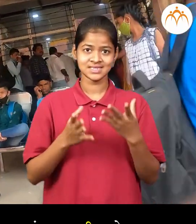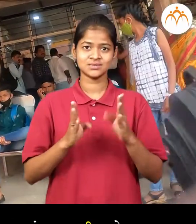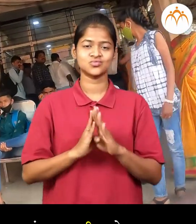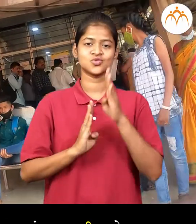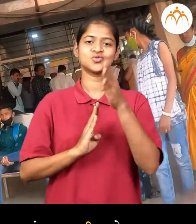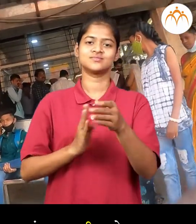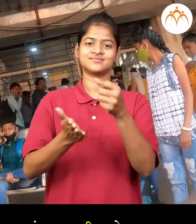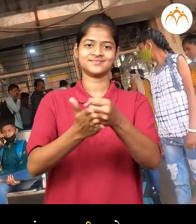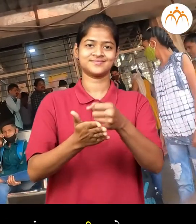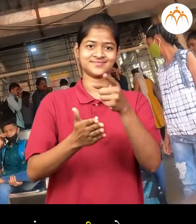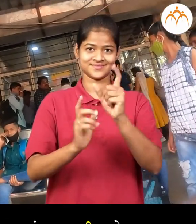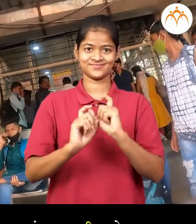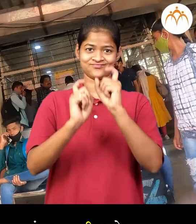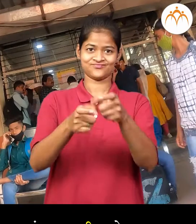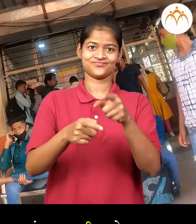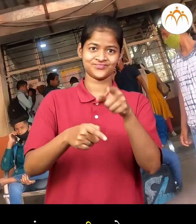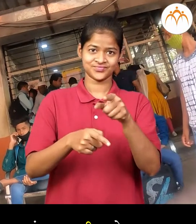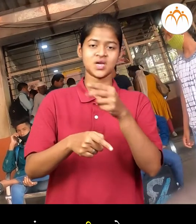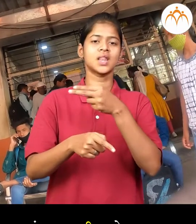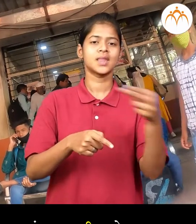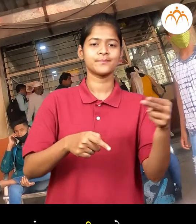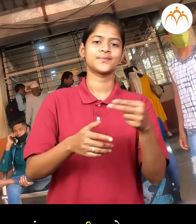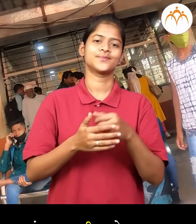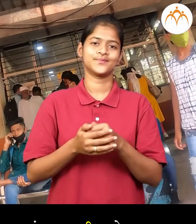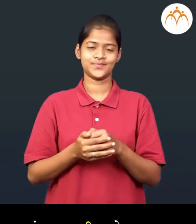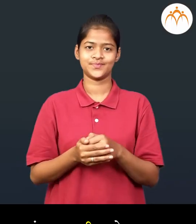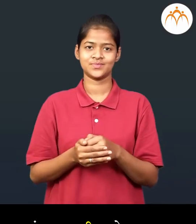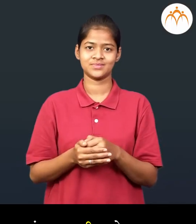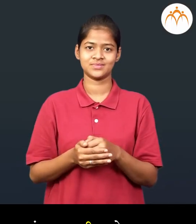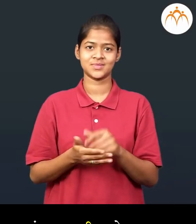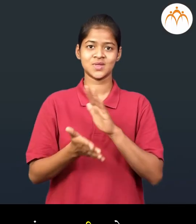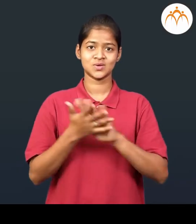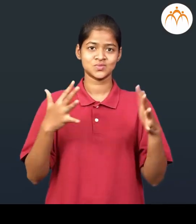ठिकाणी जानार्या मानसान ना प्रवासी असमंतात